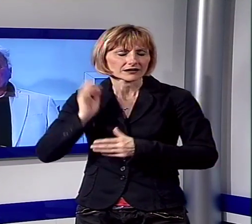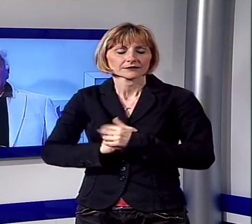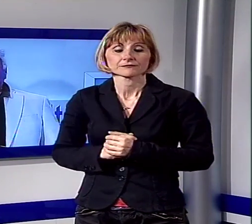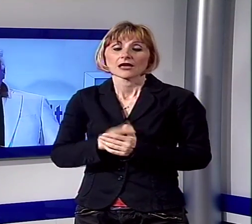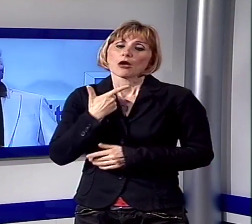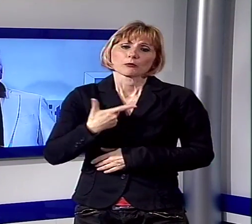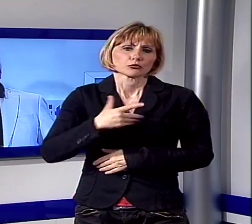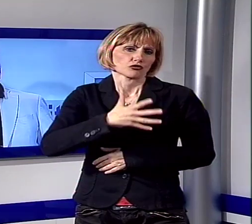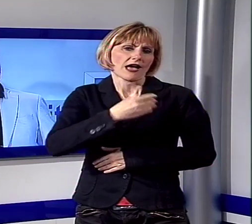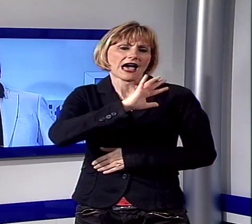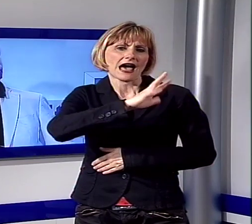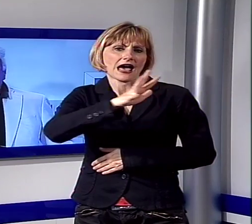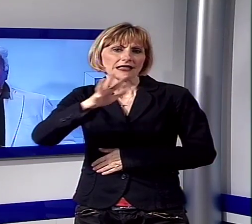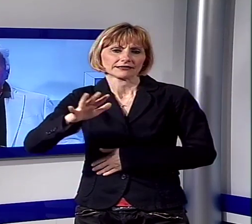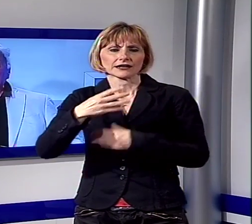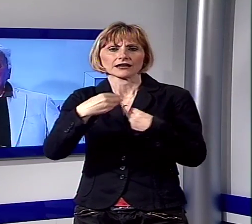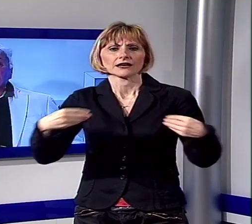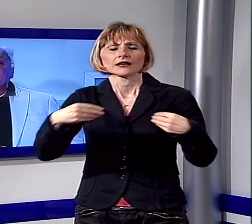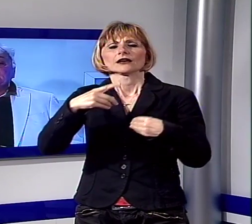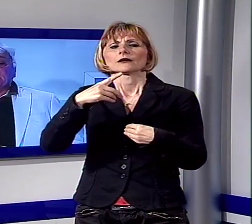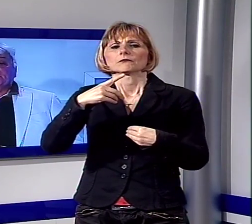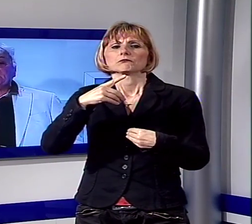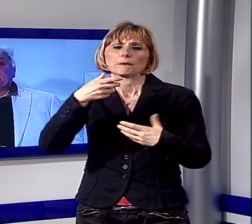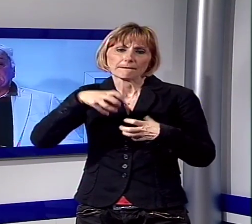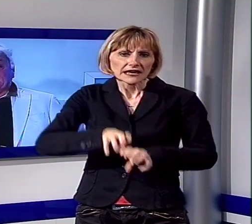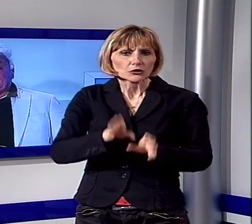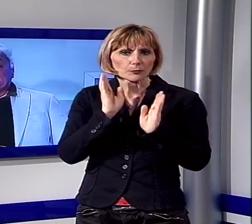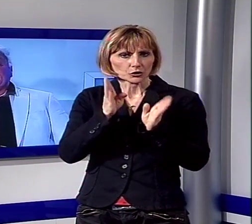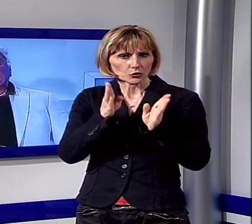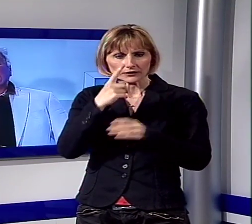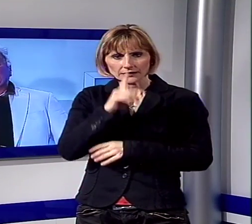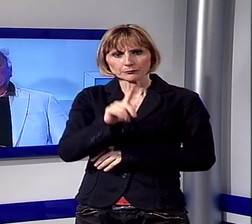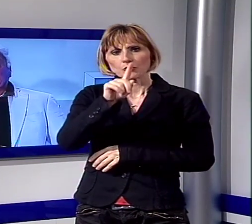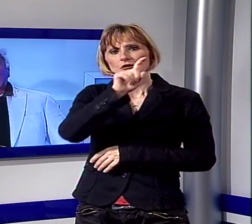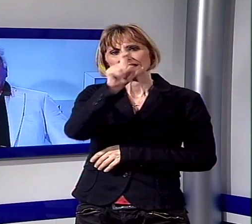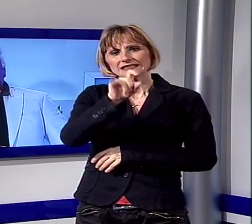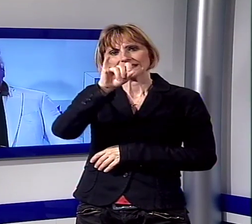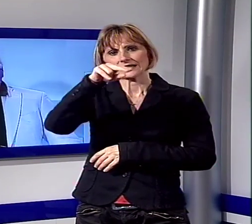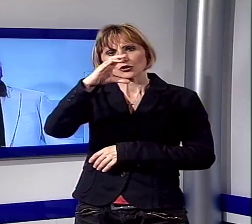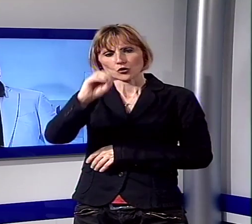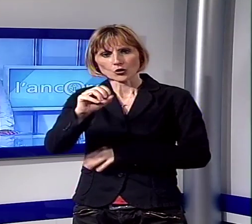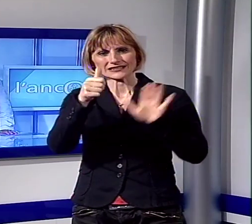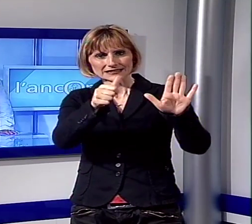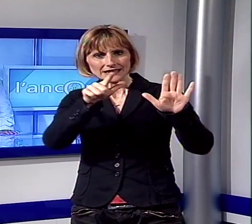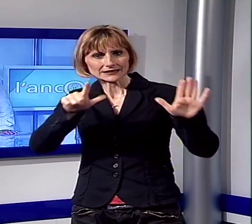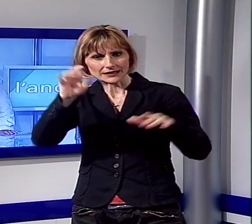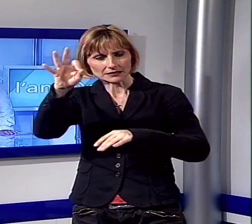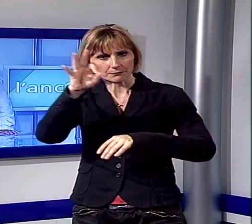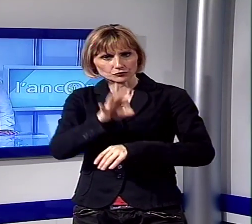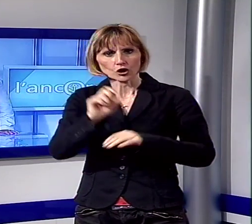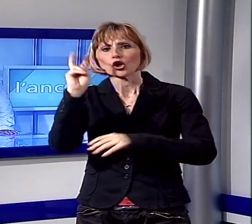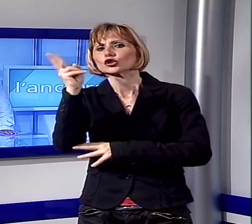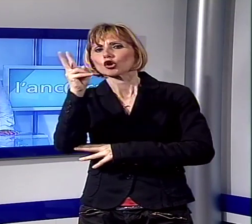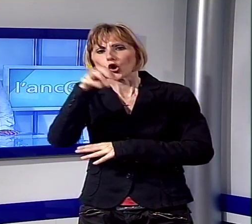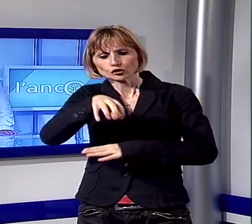pericolose ma sicuramente non benefiche come lo zingo che è presente al 67% in 12 siti. Questi dati